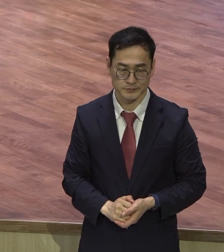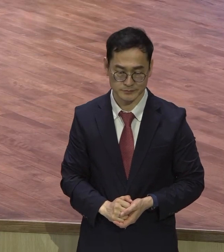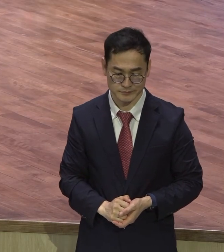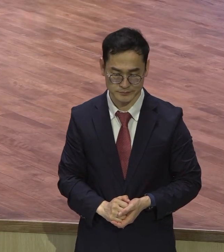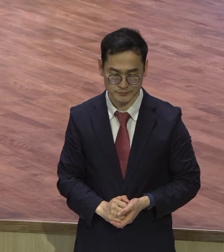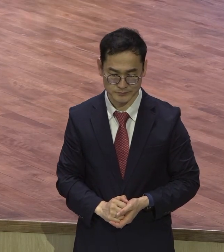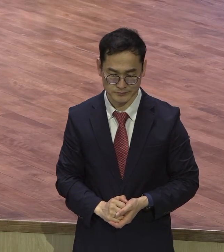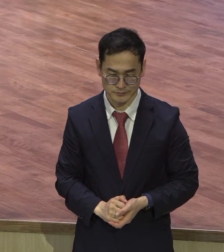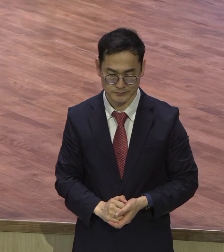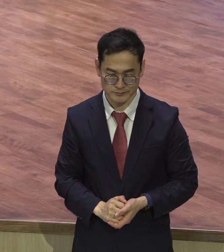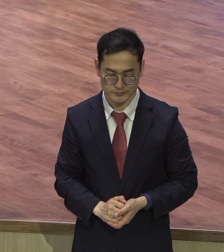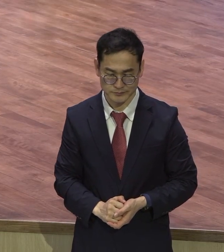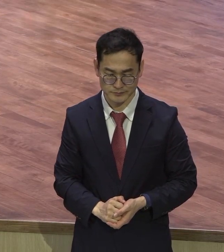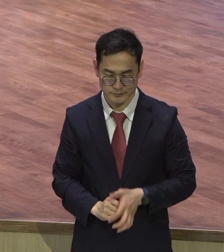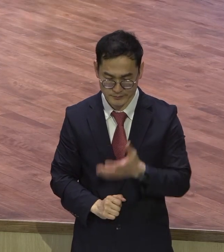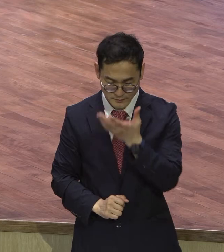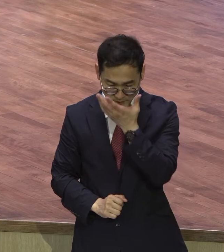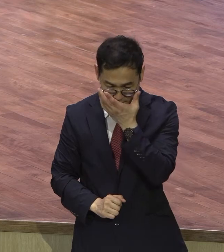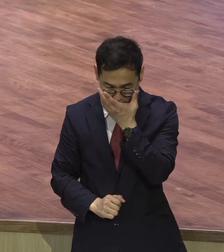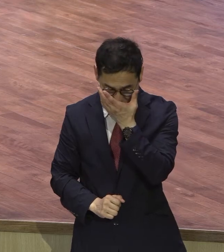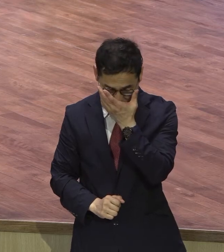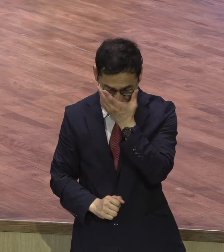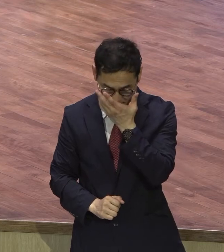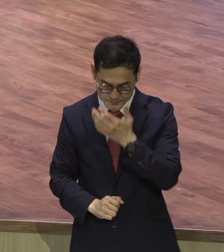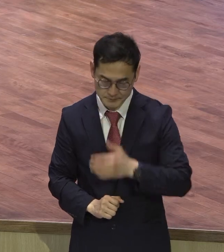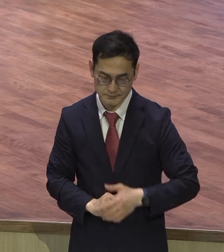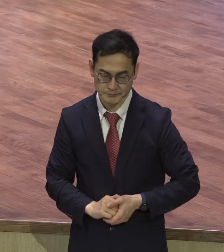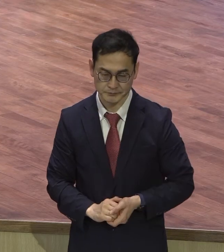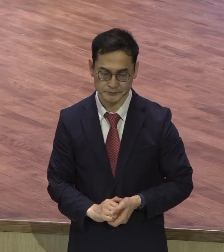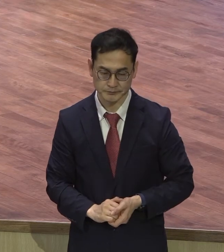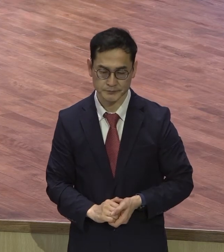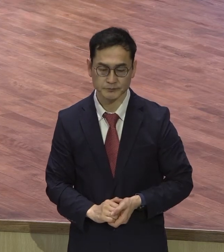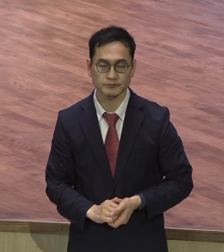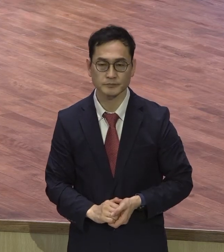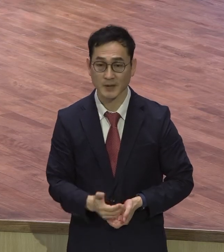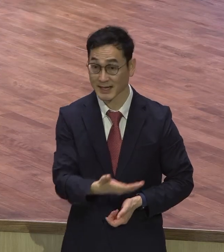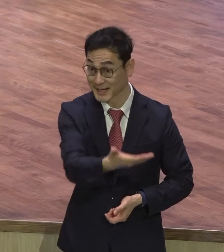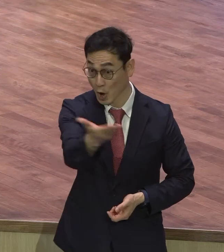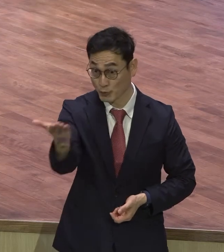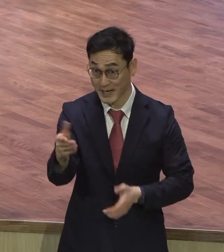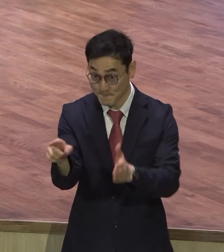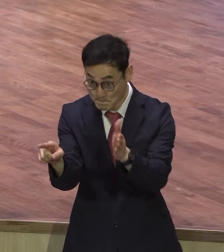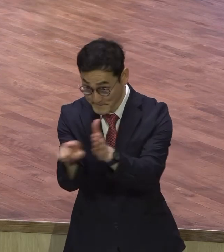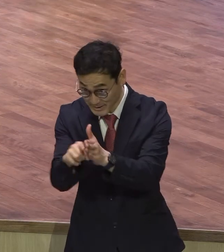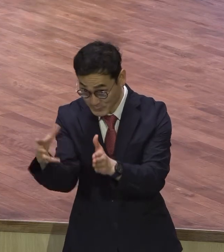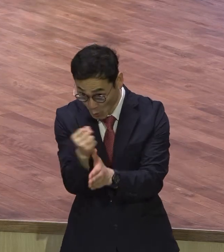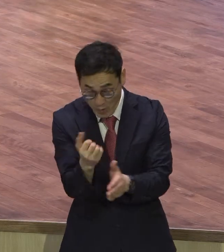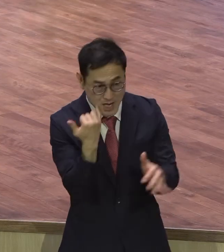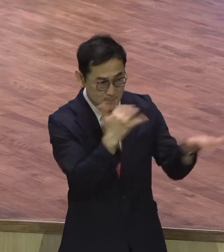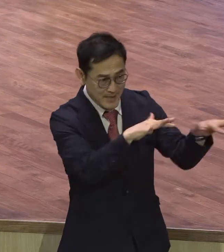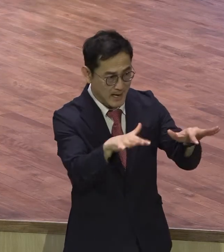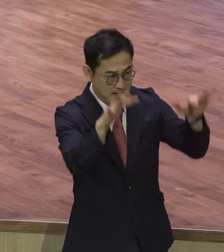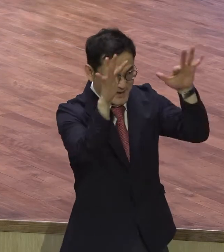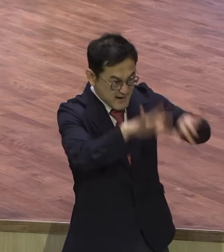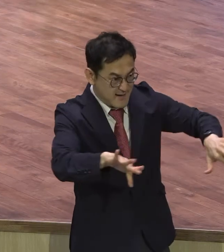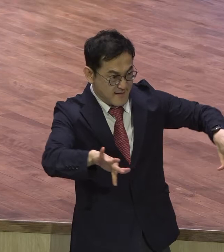영계성도 여러분 여러분의 믿음 때문에 홍해가 갈라지길 바랍니다 열의구가 무너지길